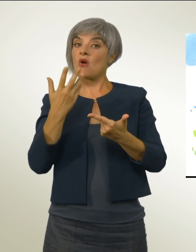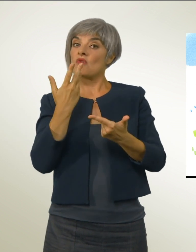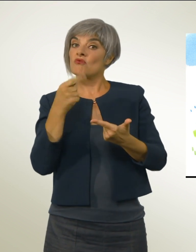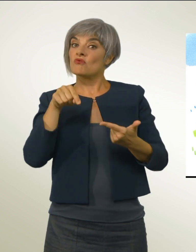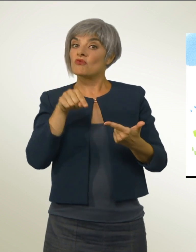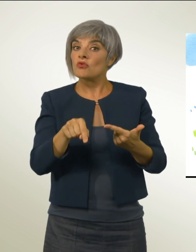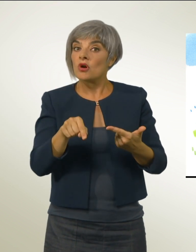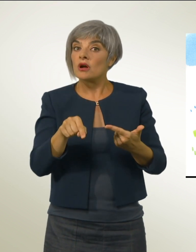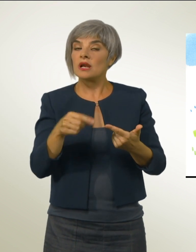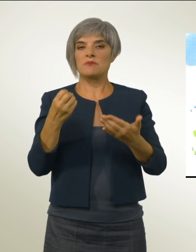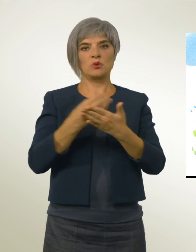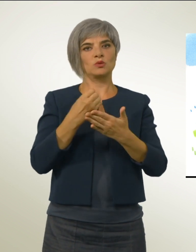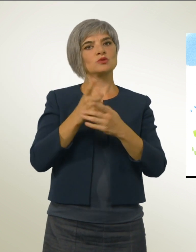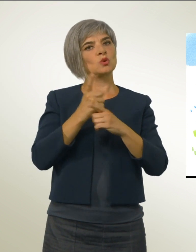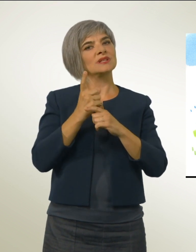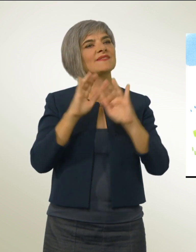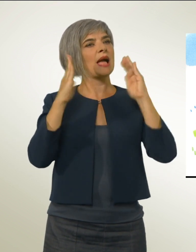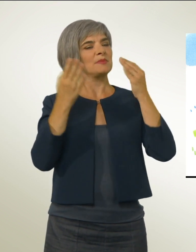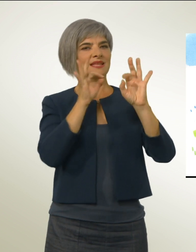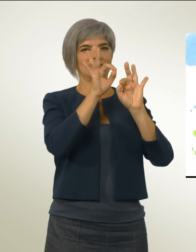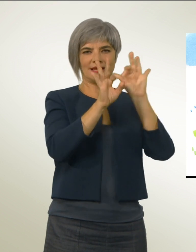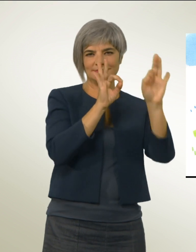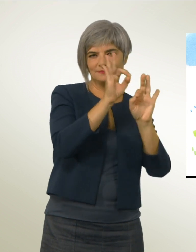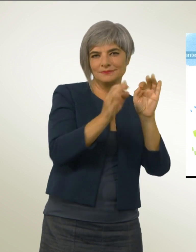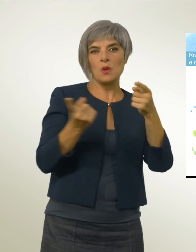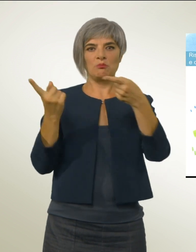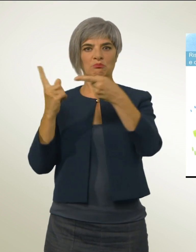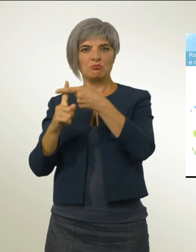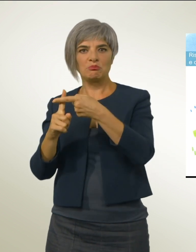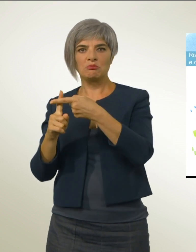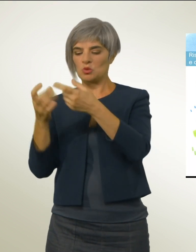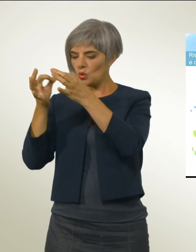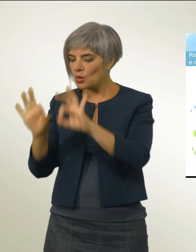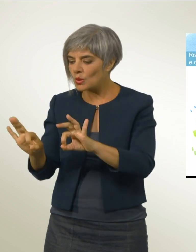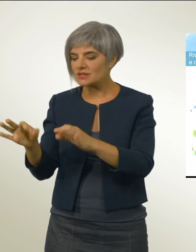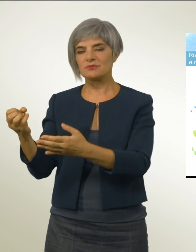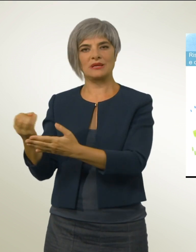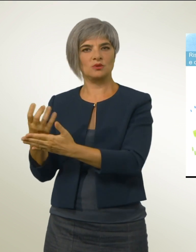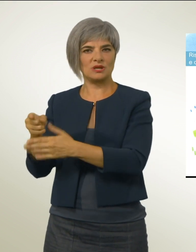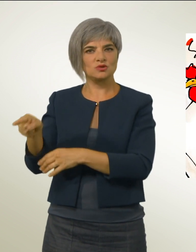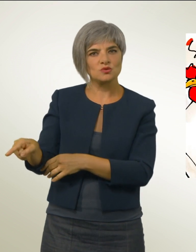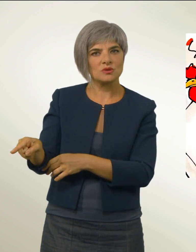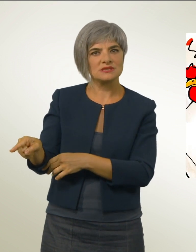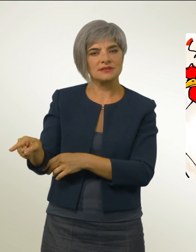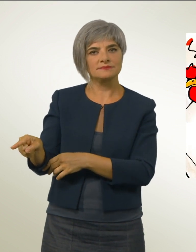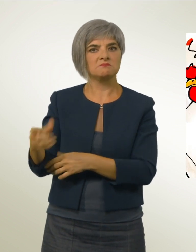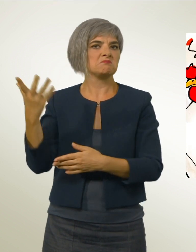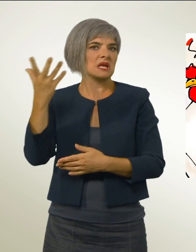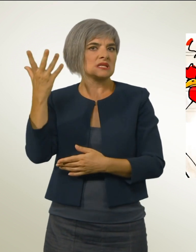rispettoso dell'ambiente e delle risorse. I prodotti provenienti da allevamenti intensivi non potrebbero più essere importati.